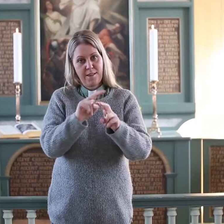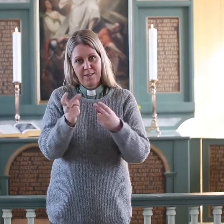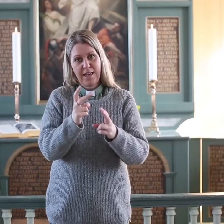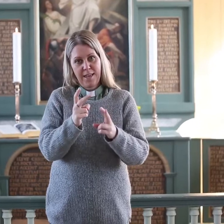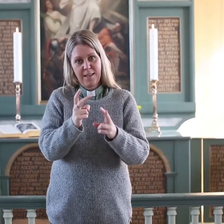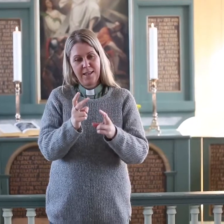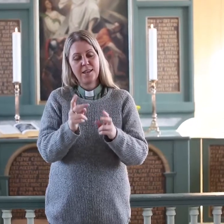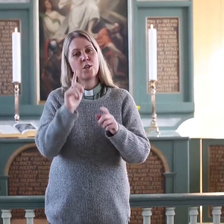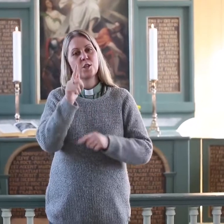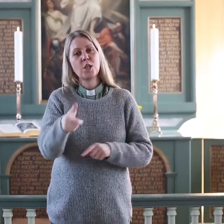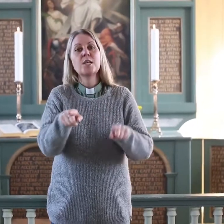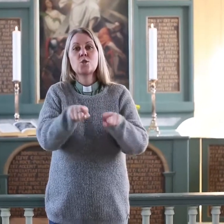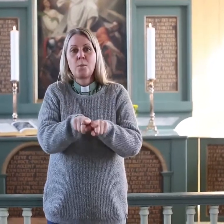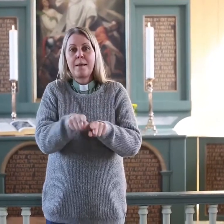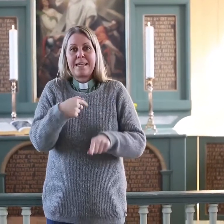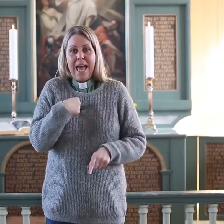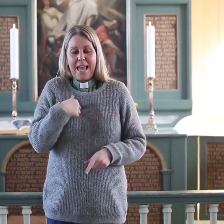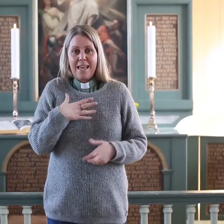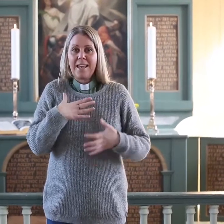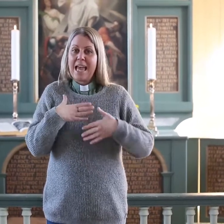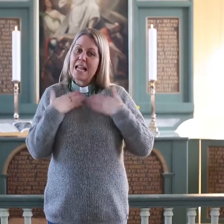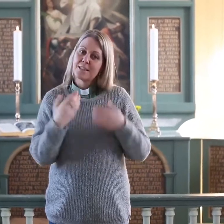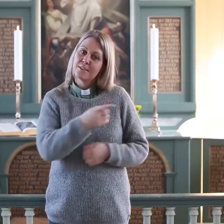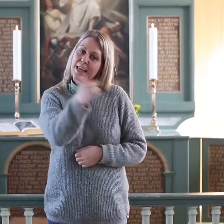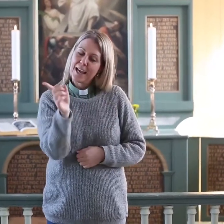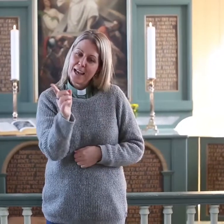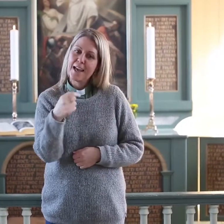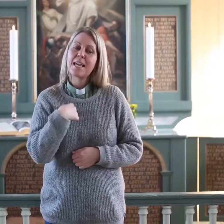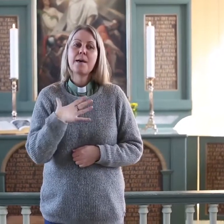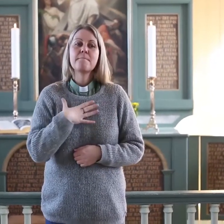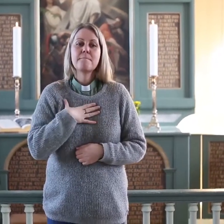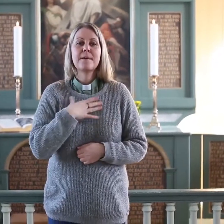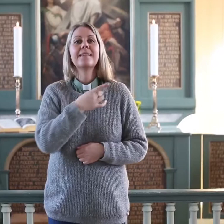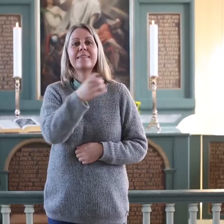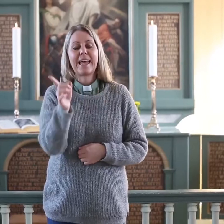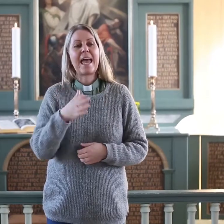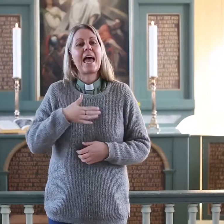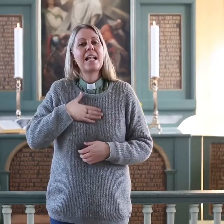For slik som jeg elsker dere, slik skal dere elske hverandre.